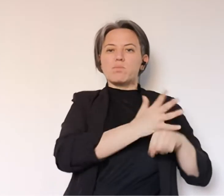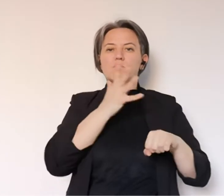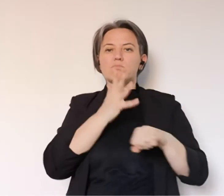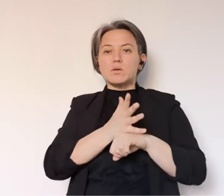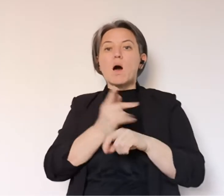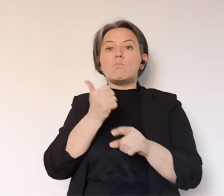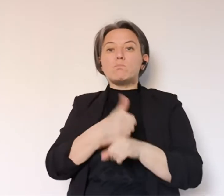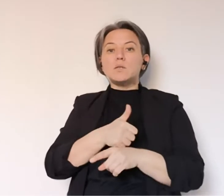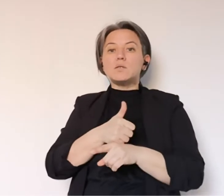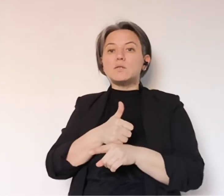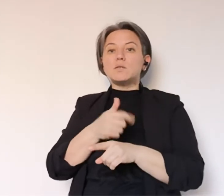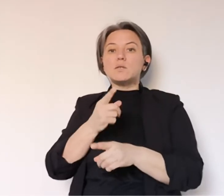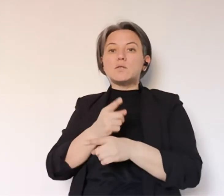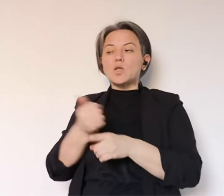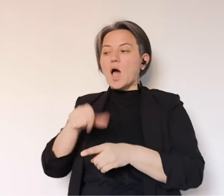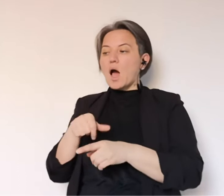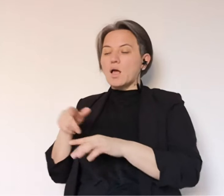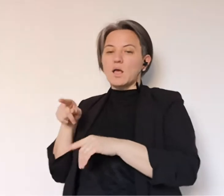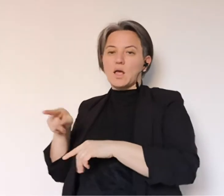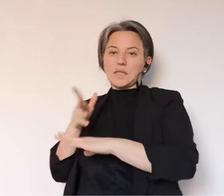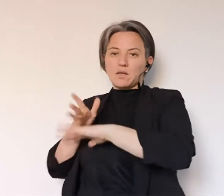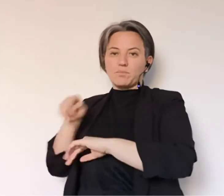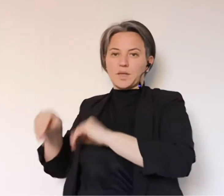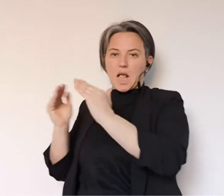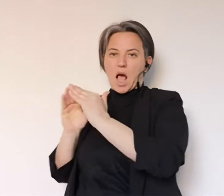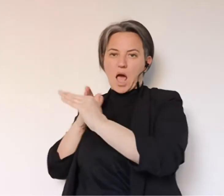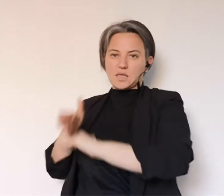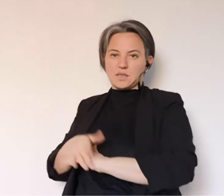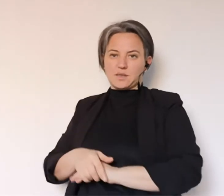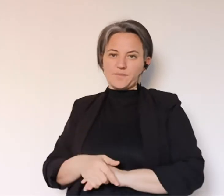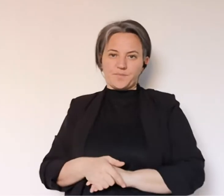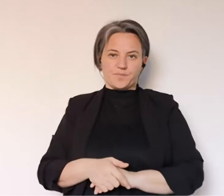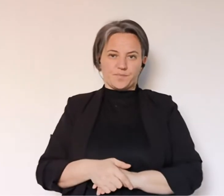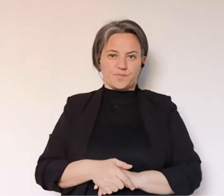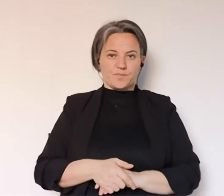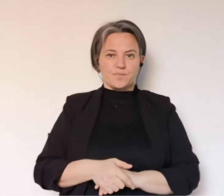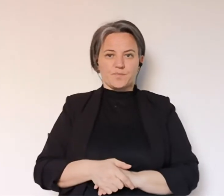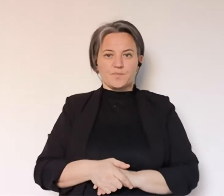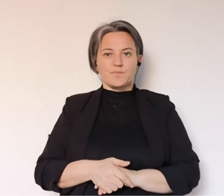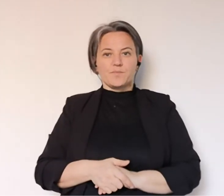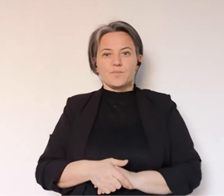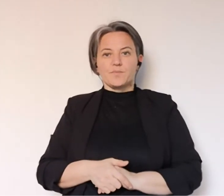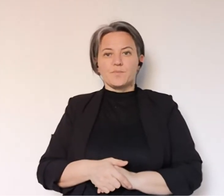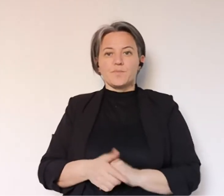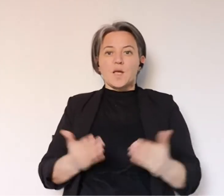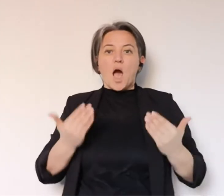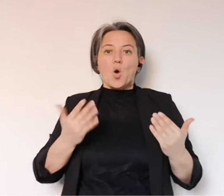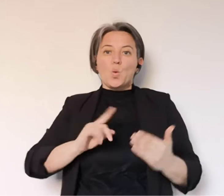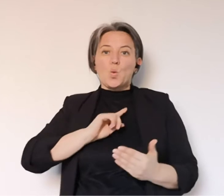residenza anziani e sulle strutture di tipo sanitario che vedono oggi la presenza e la compresenza di tante persone, alcune delle